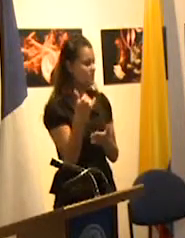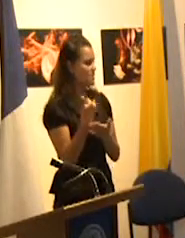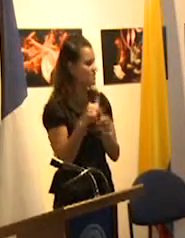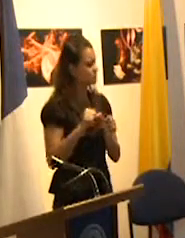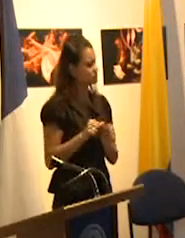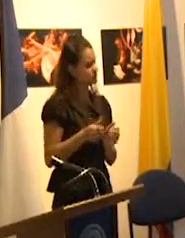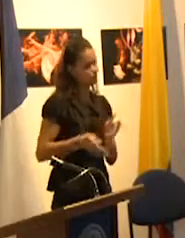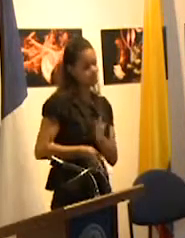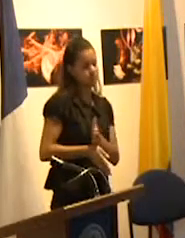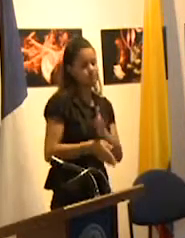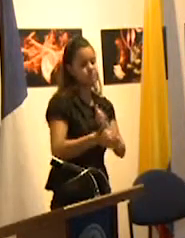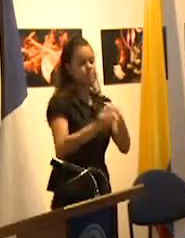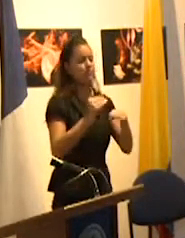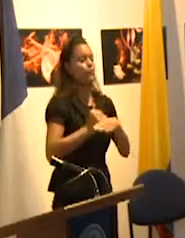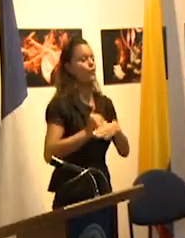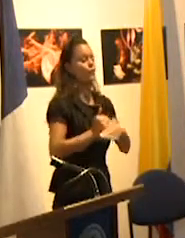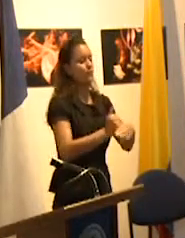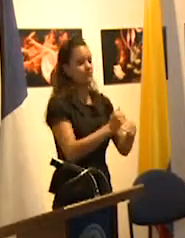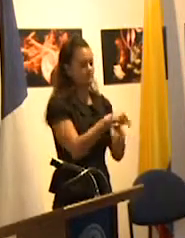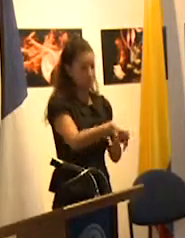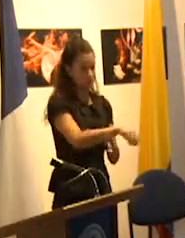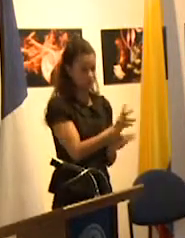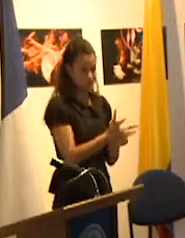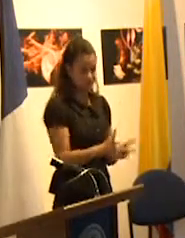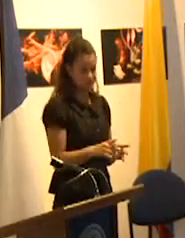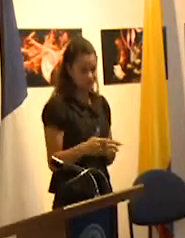homogeneizado a los estudiantes